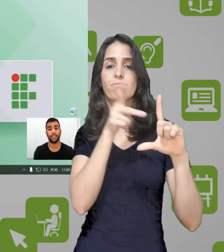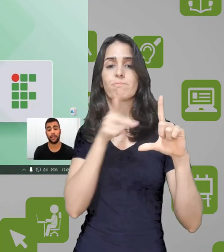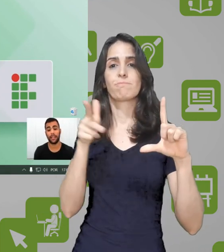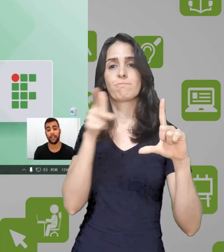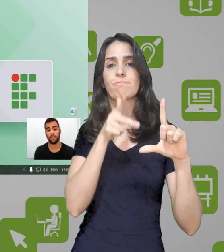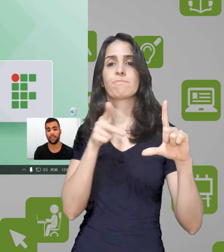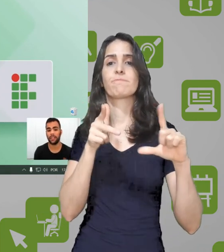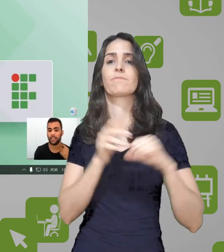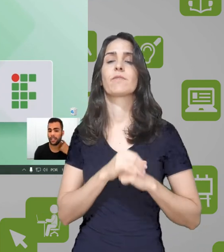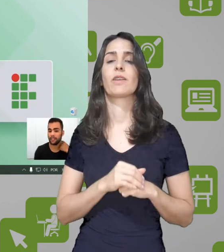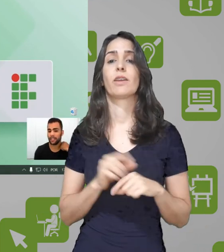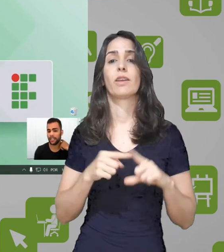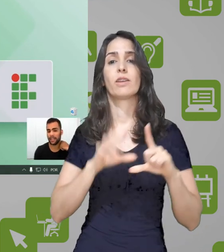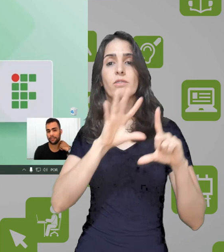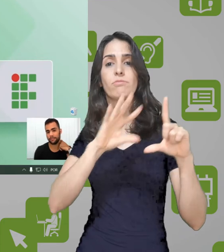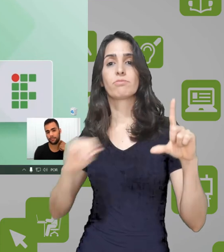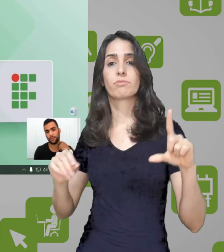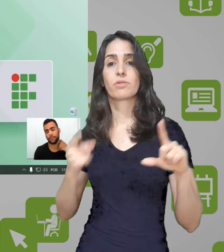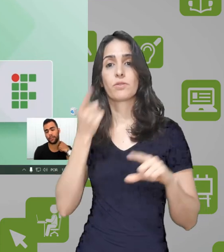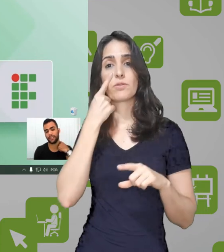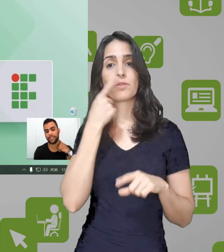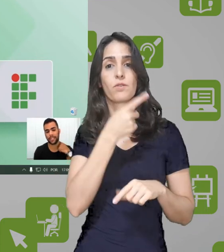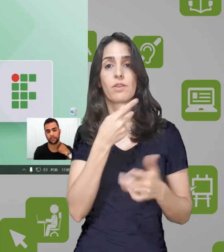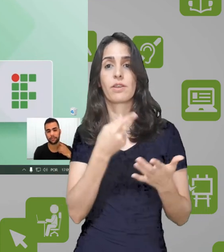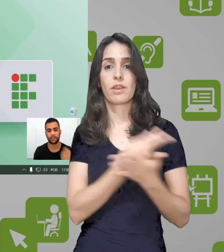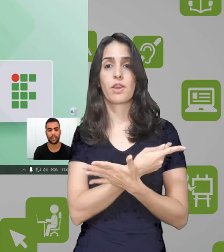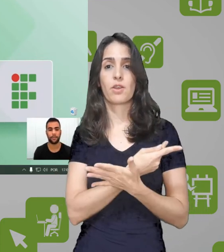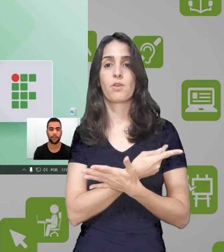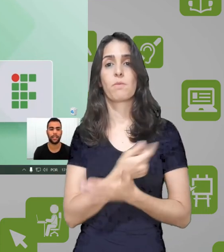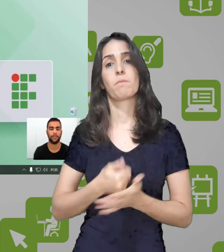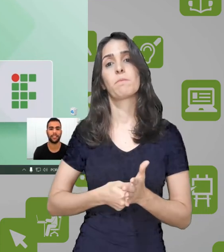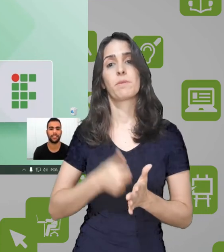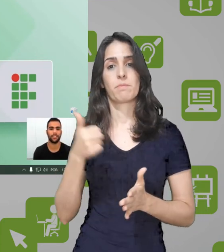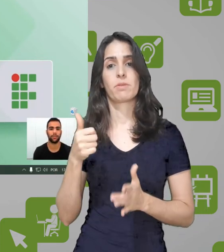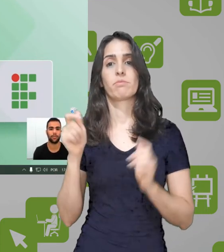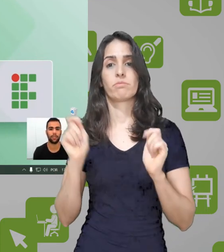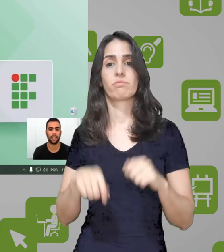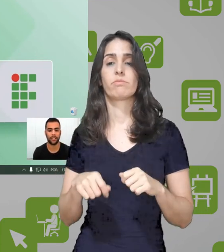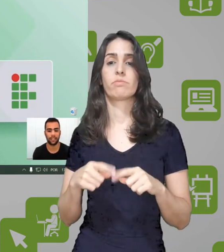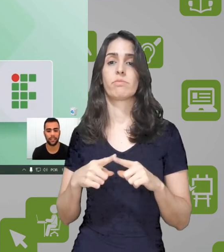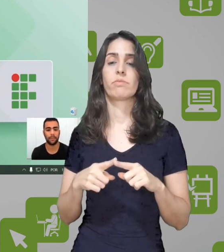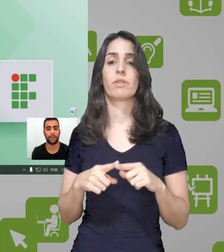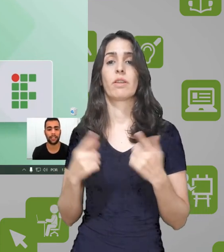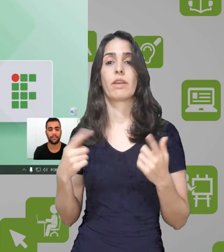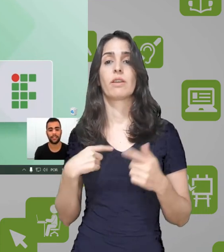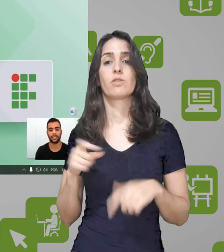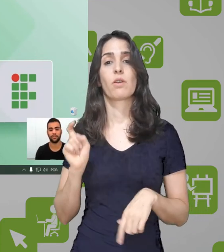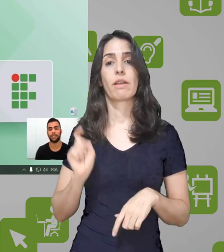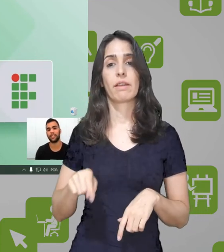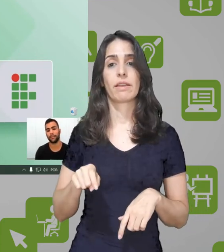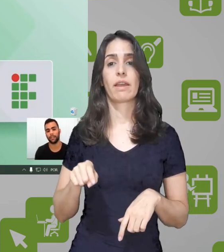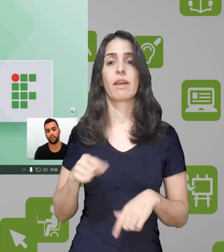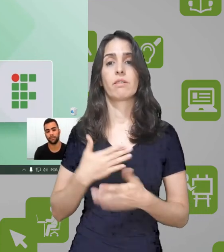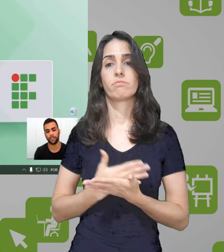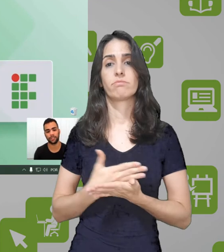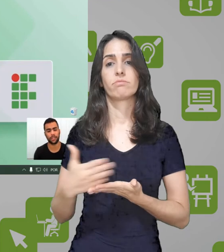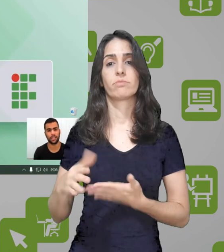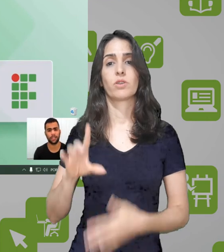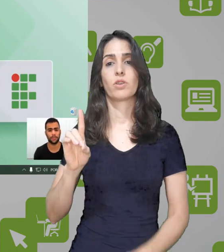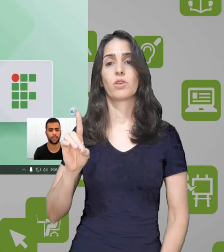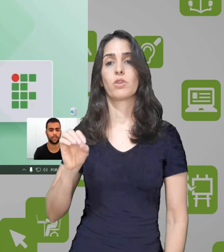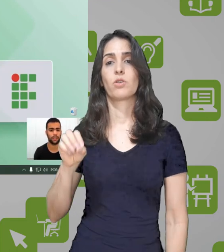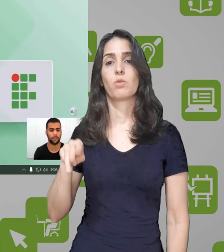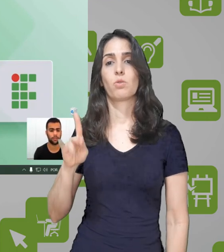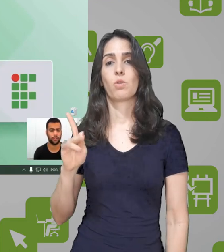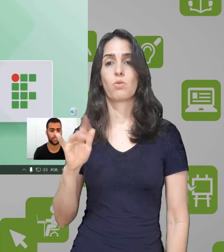Esse erro aqui, ele vai dar no primeiro acesso, porque ele precisa de um codec para estar fazendo o tratamento do vídeo. só